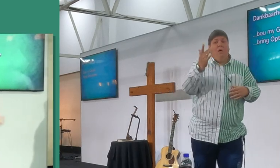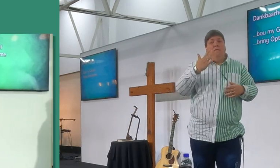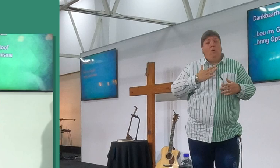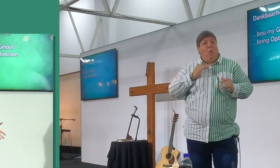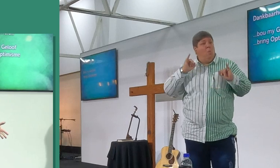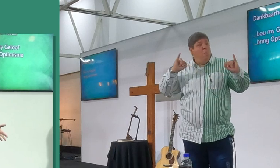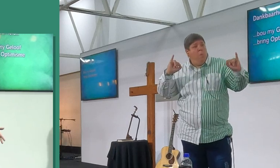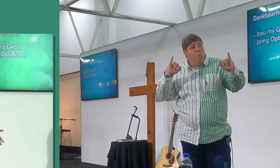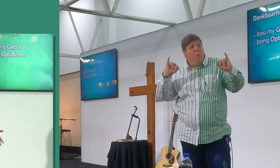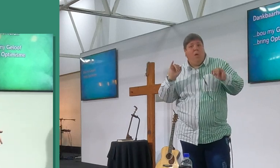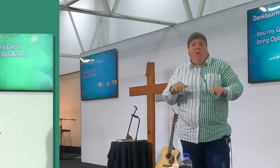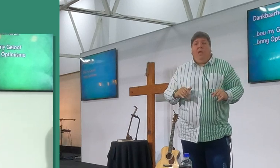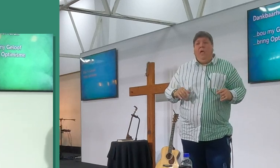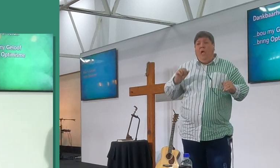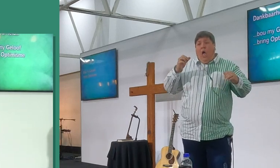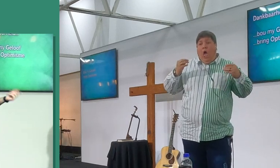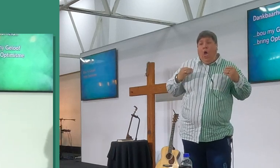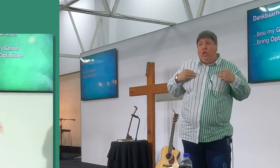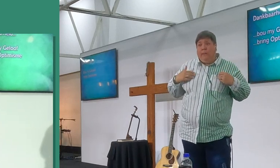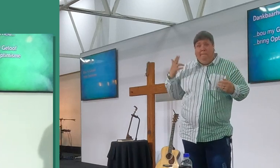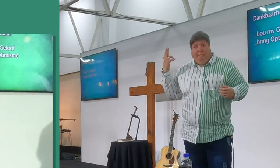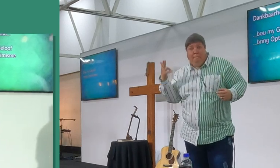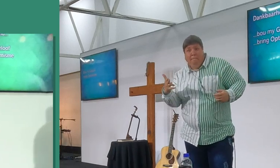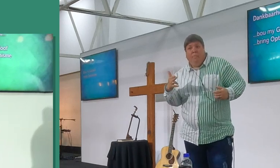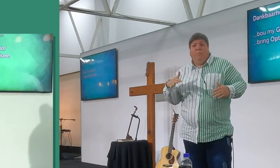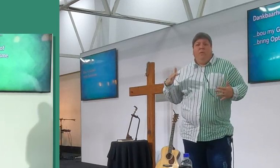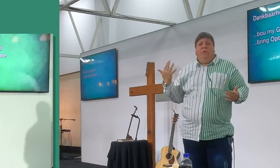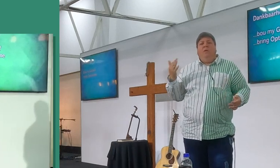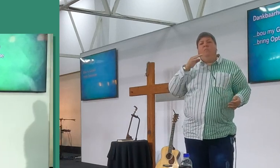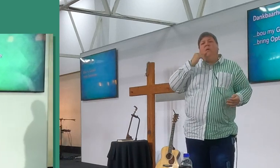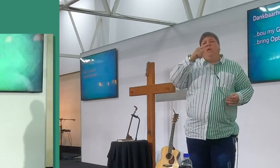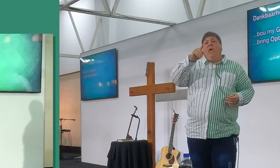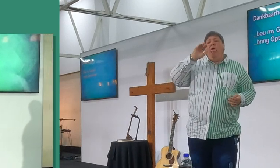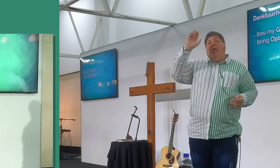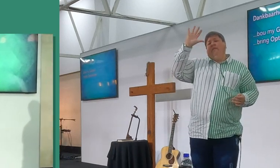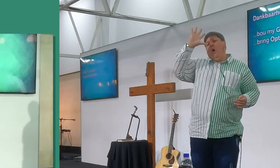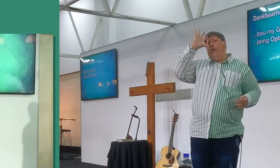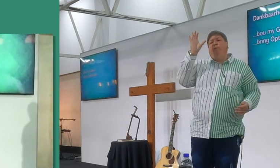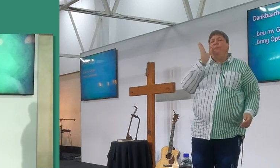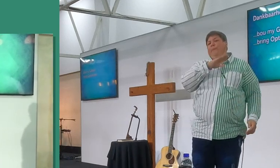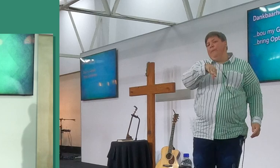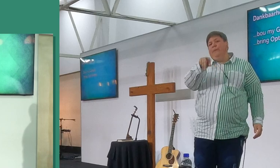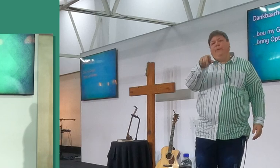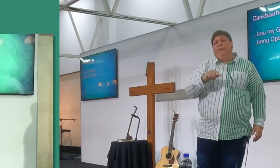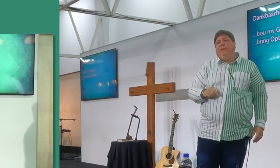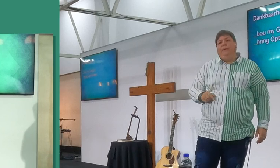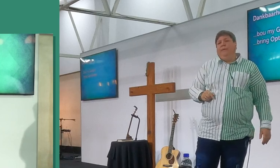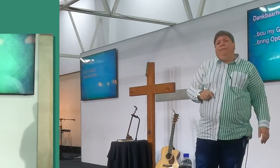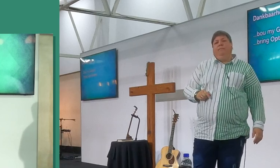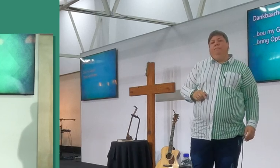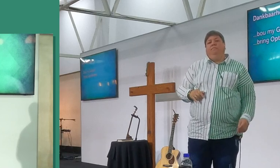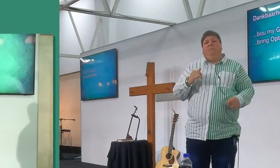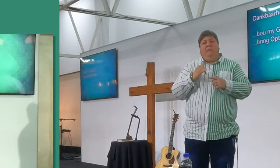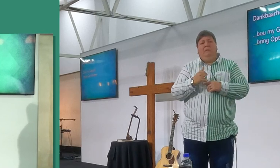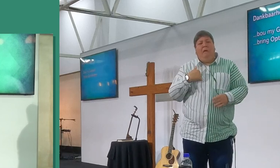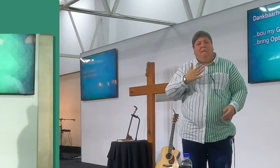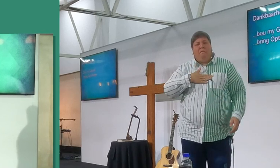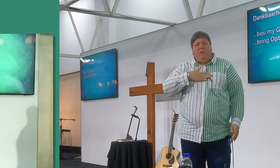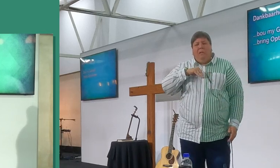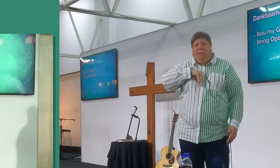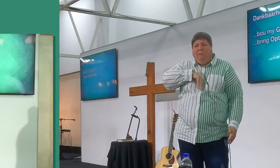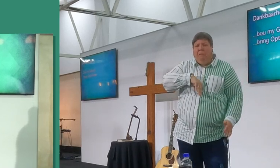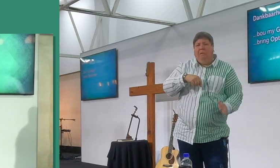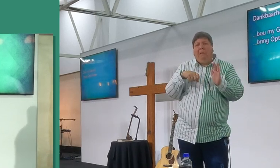jou eindom in gedrang is, dan het ek en jy nie eeuwigheidsperspektief nie, ouwens, eerlijk waar, as ek die hele tijd morbid is om te sê,